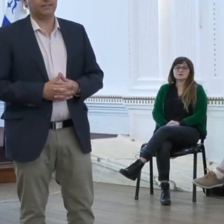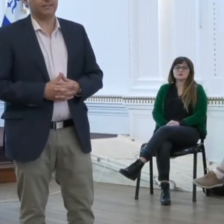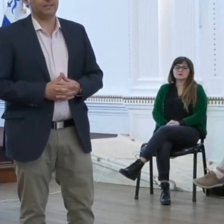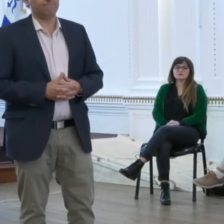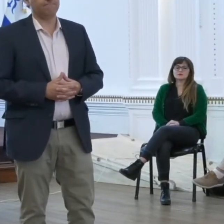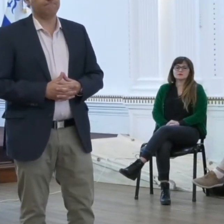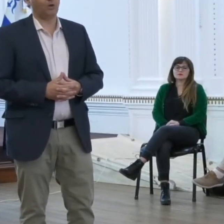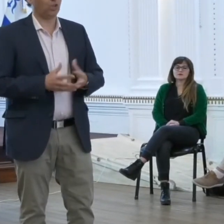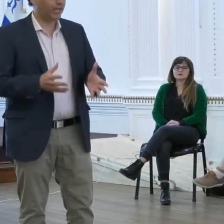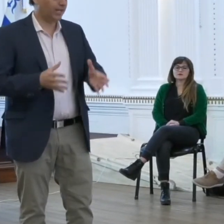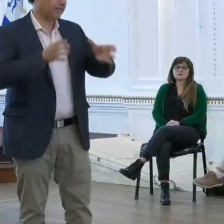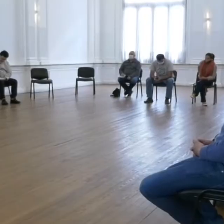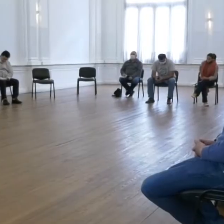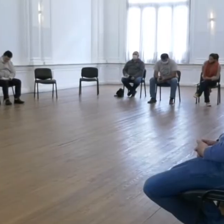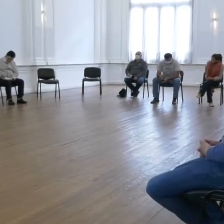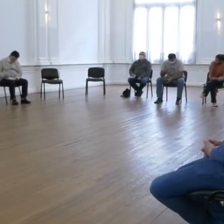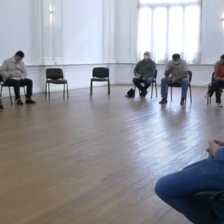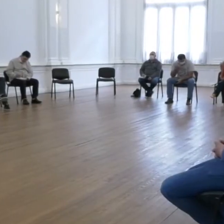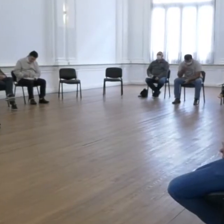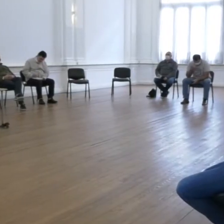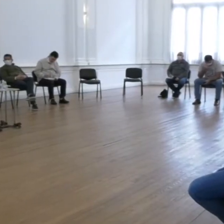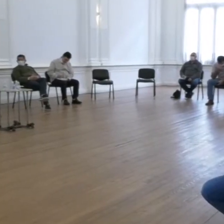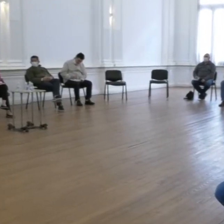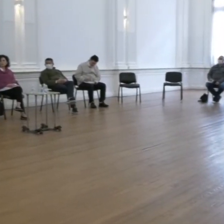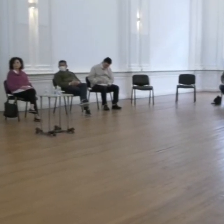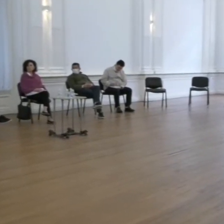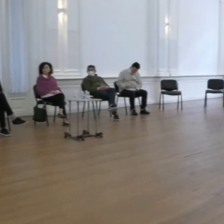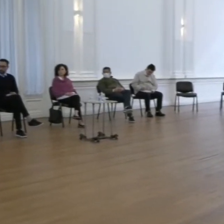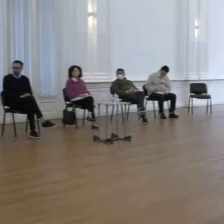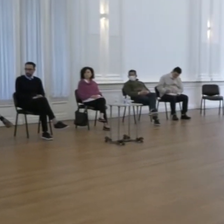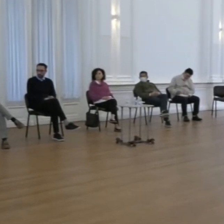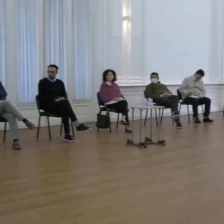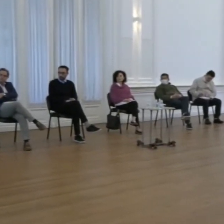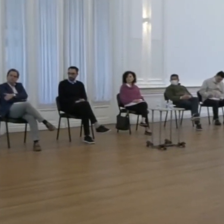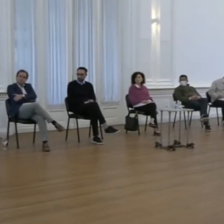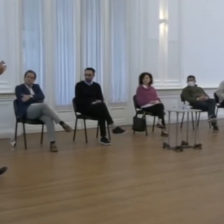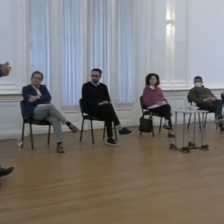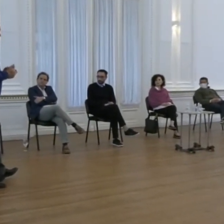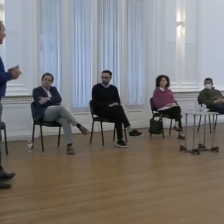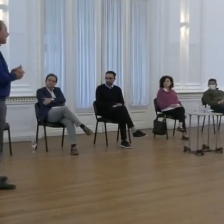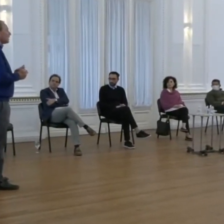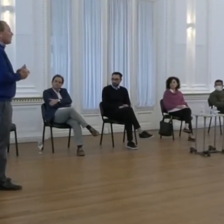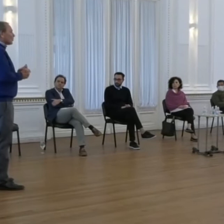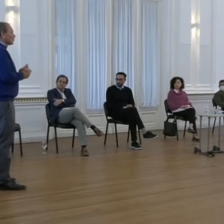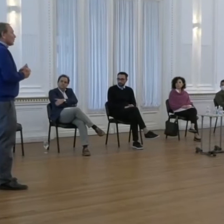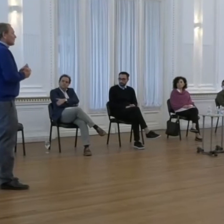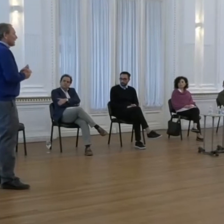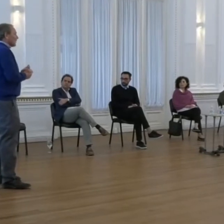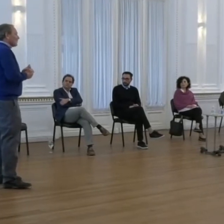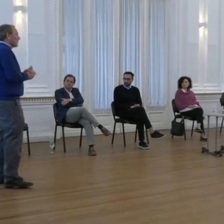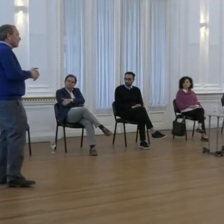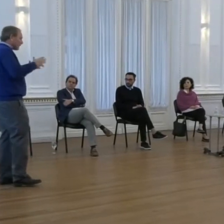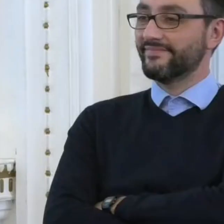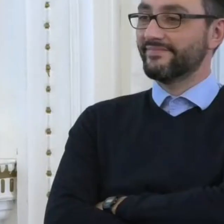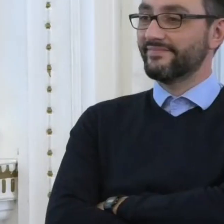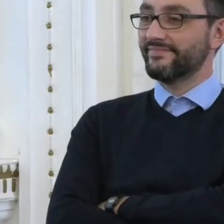mayores pueden llamar para registrarse y para pedir ayuda y una página web donde los voluntarios, aquellas personas que puedan ayudar en